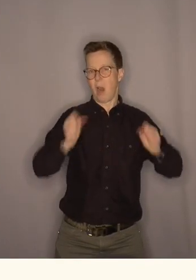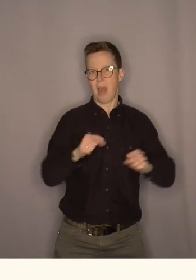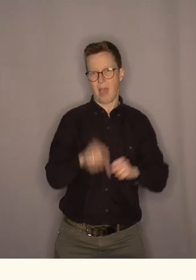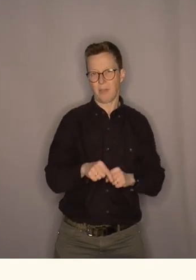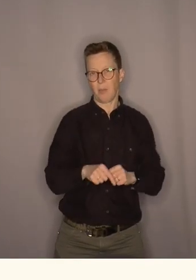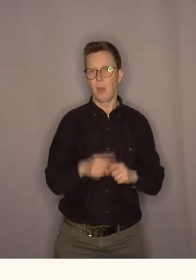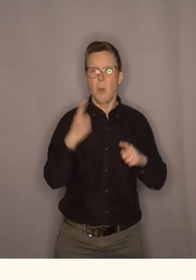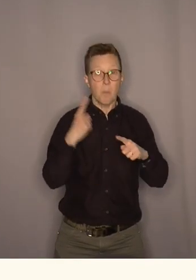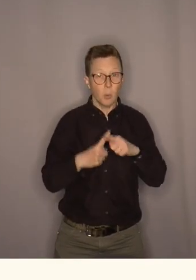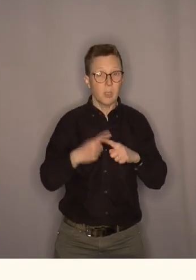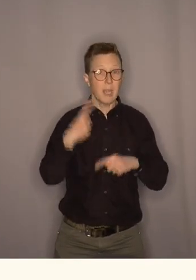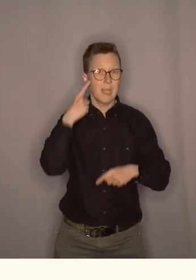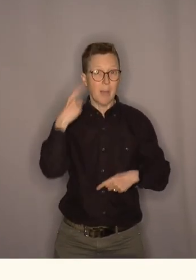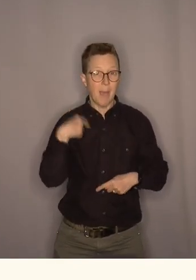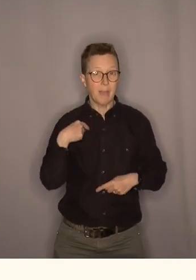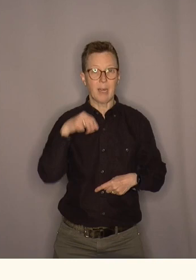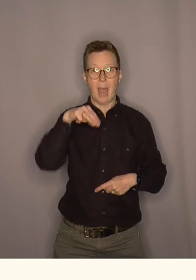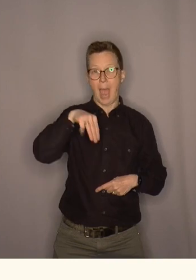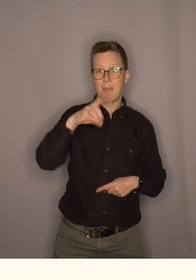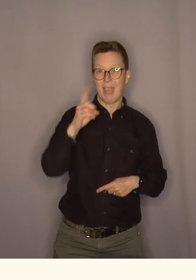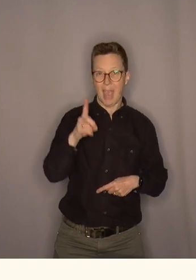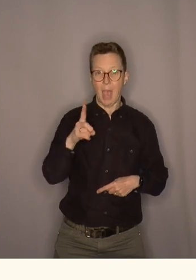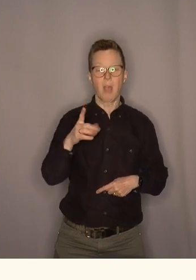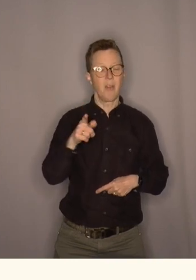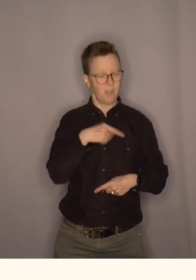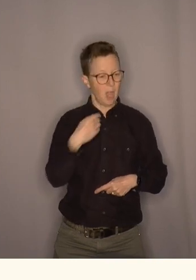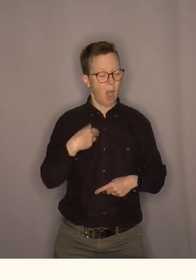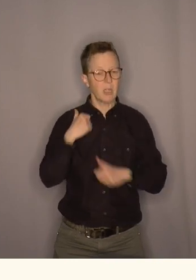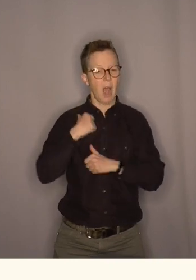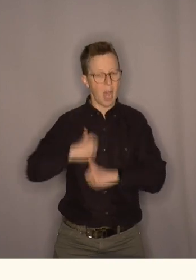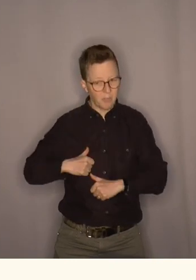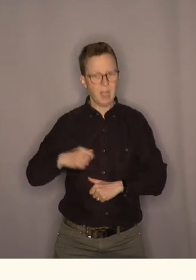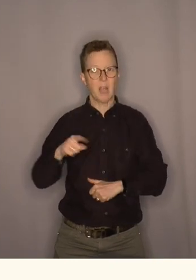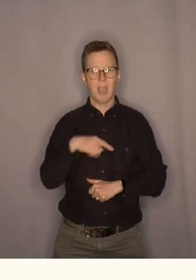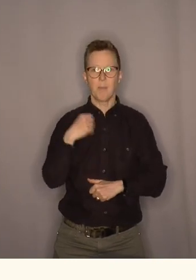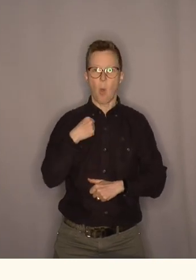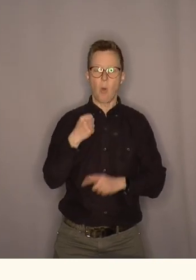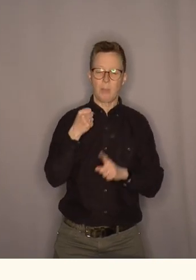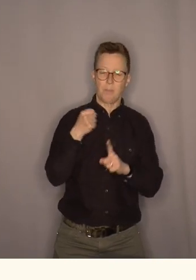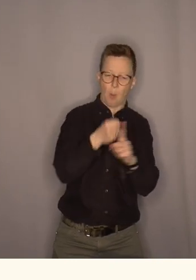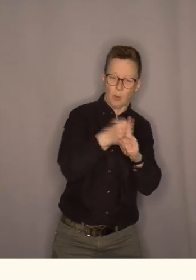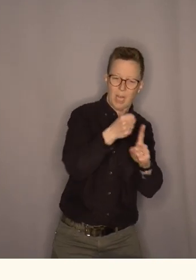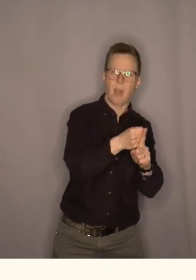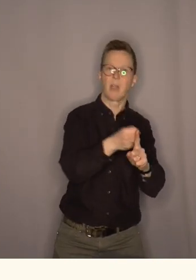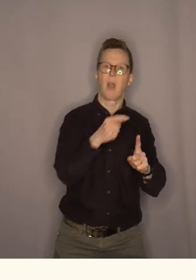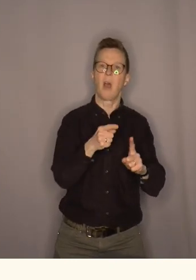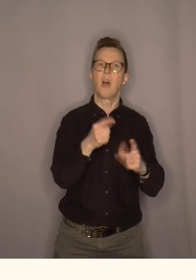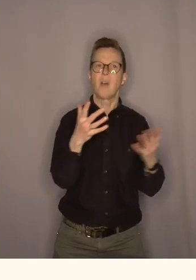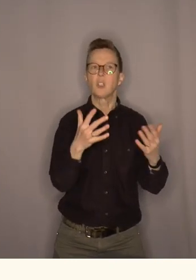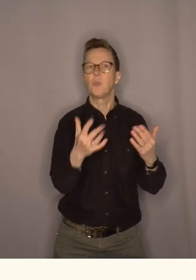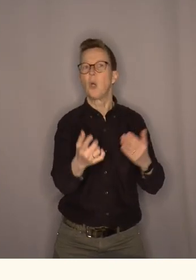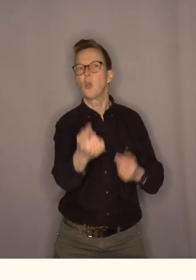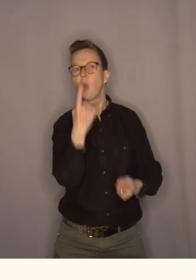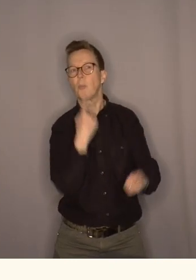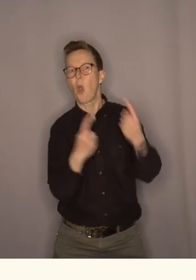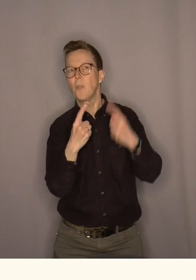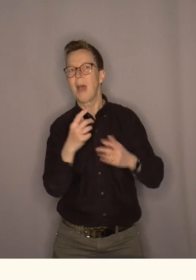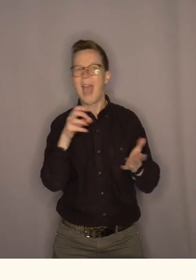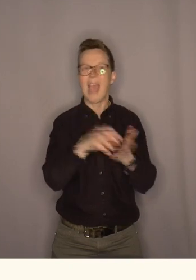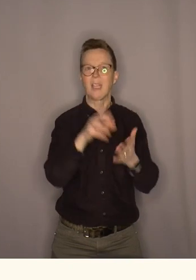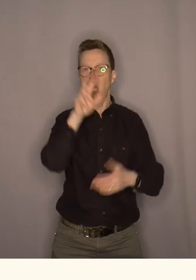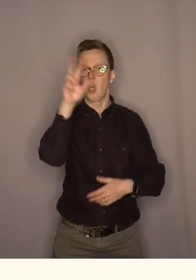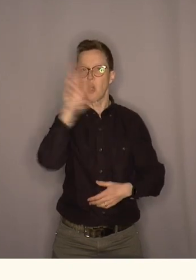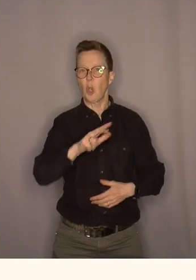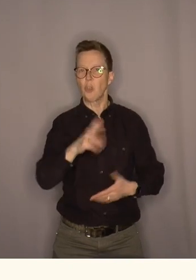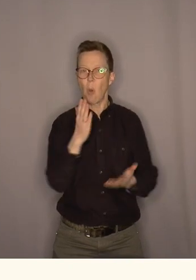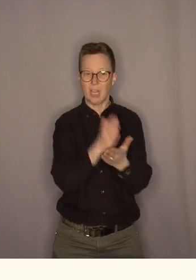Og så mener jeg at det er MDG sitt lodd her i livet det er vi som må være den pådriveren for at det som kommer av ekte grønn